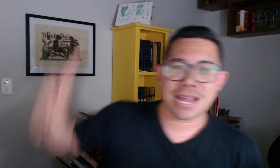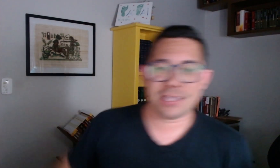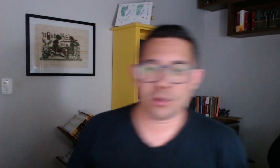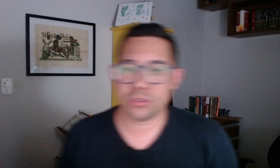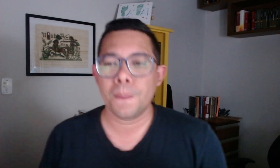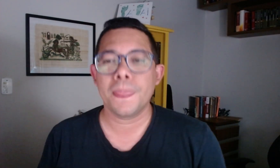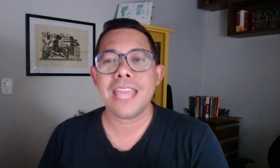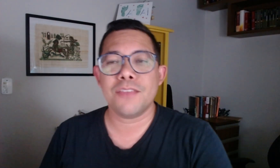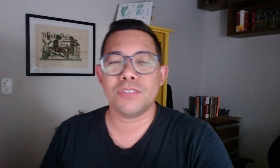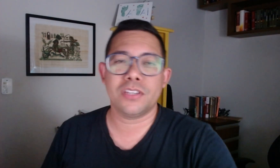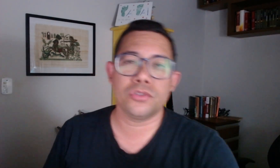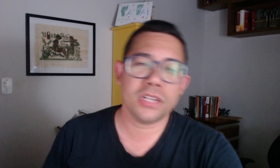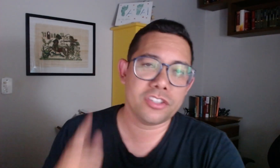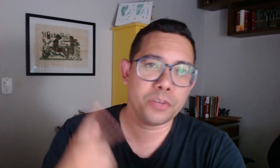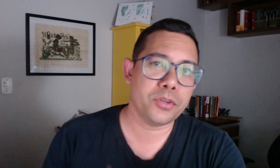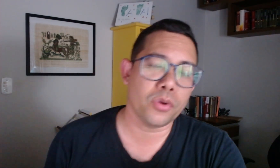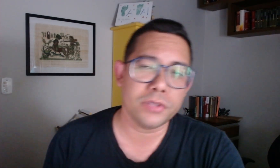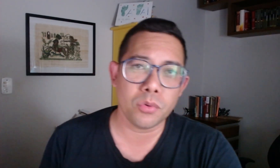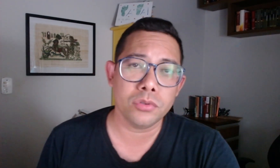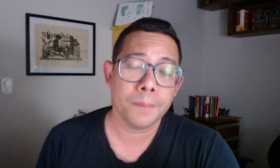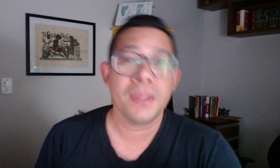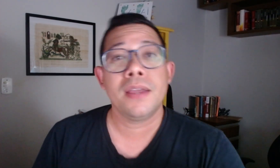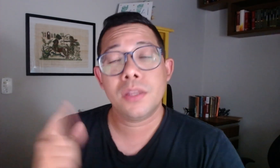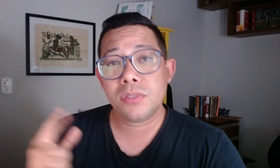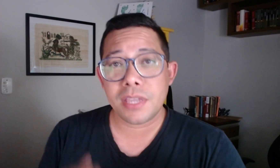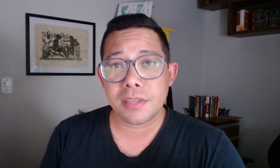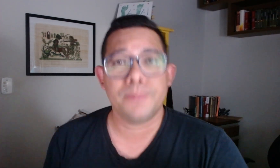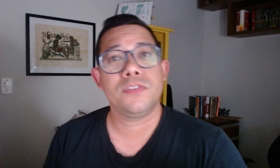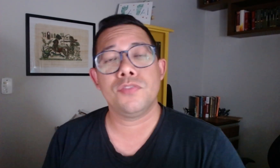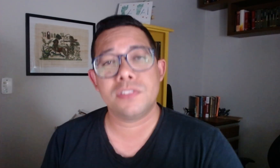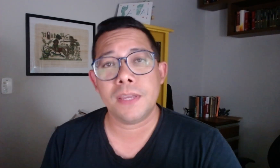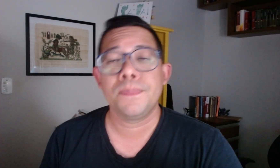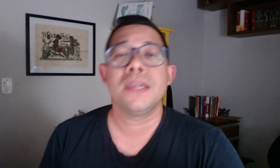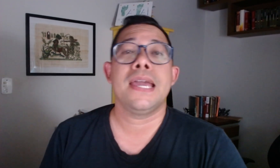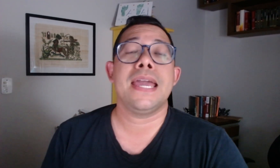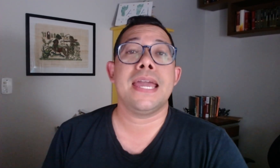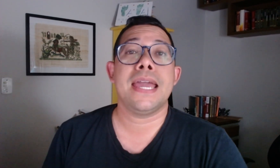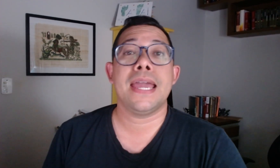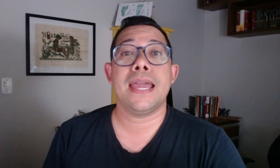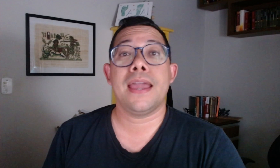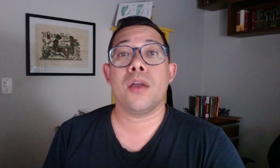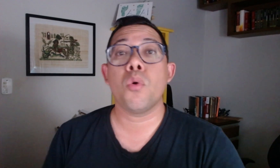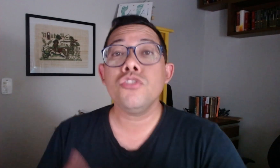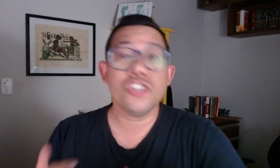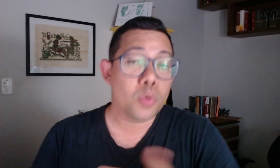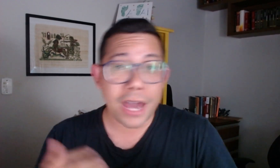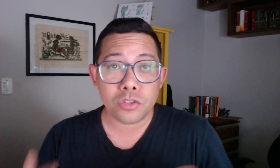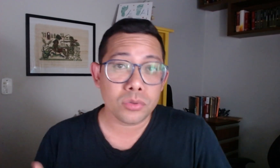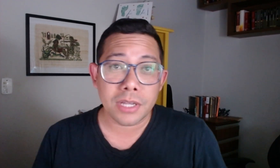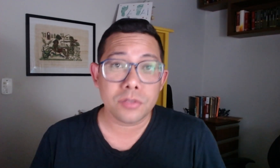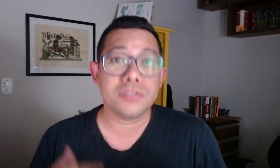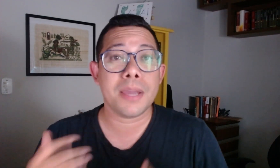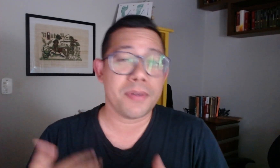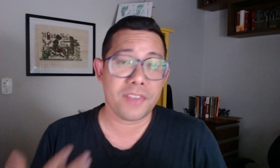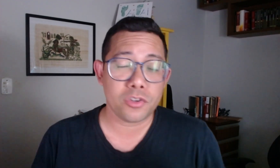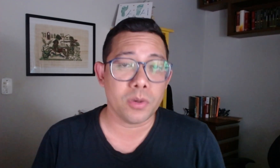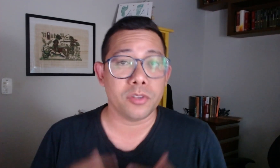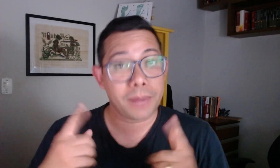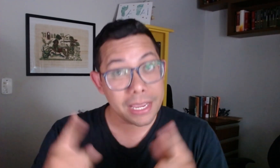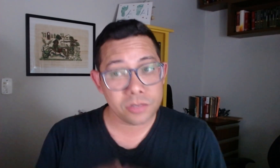Deus. E aí, você gostou desse tipo de conteúdo? Não esqueça de você continuar estudando, se aperfeiçoando. Para isso,